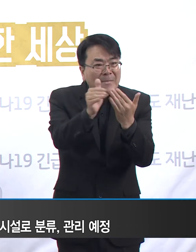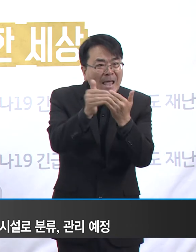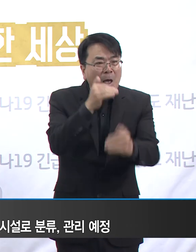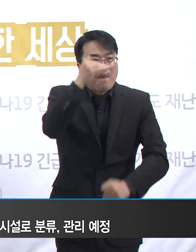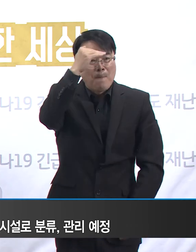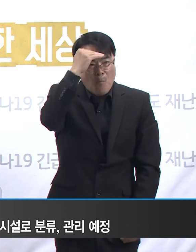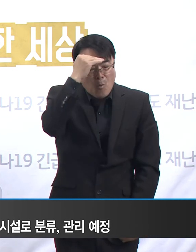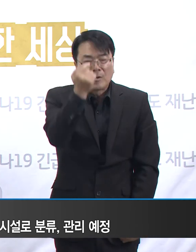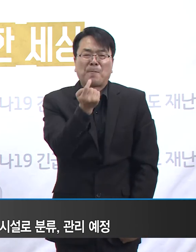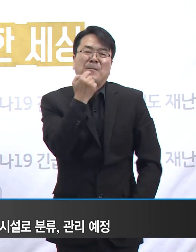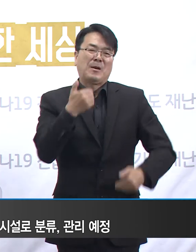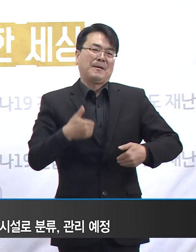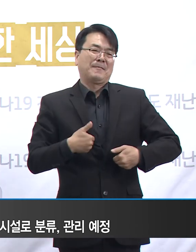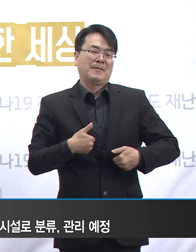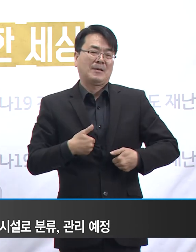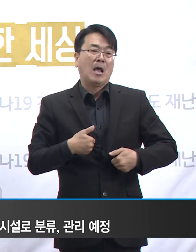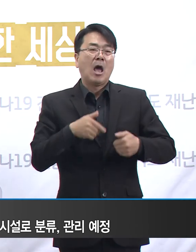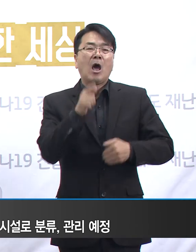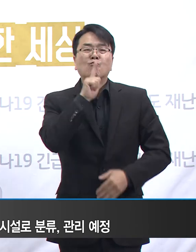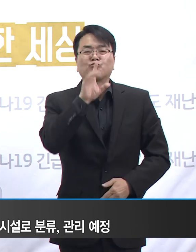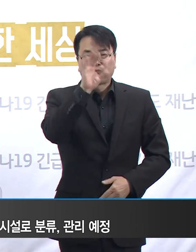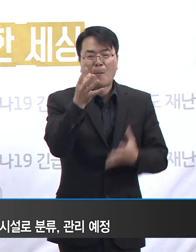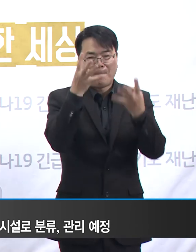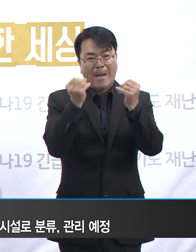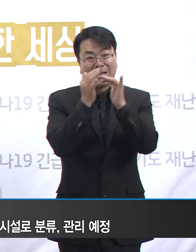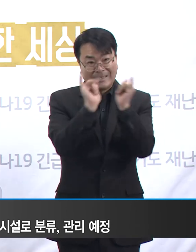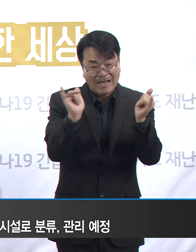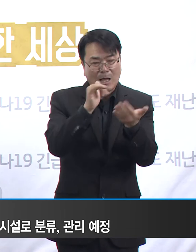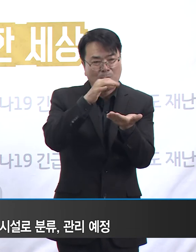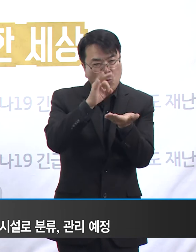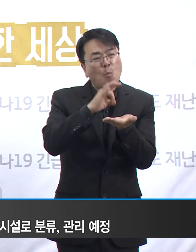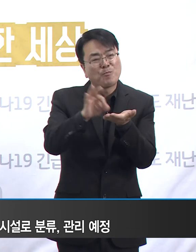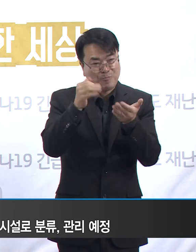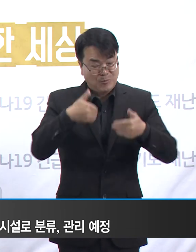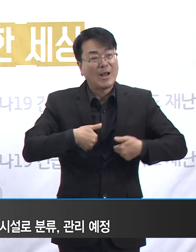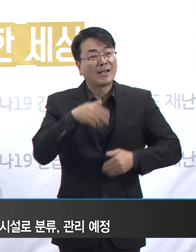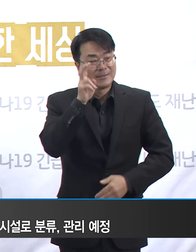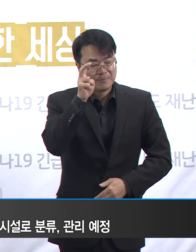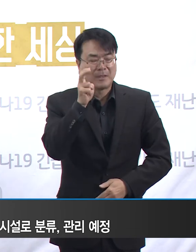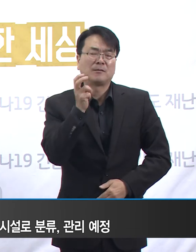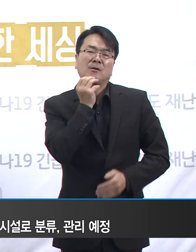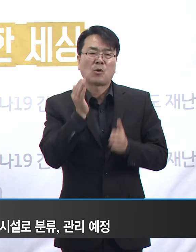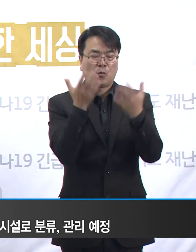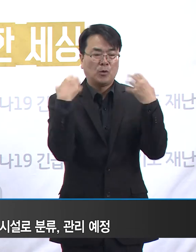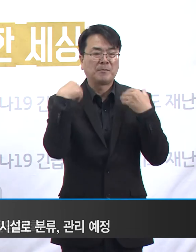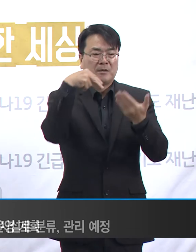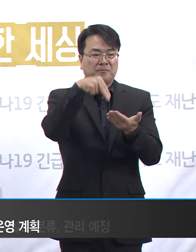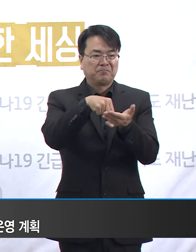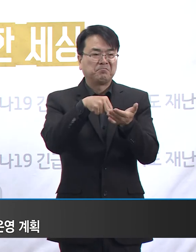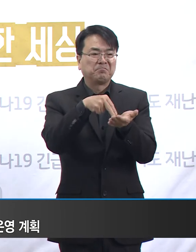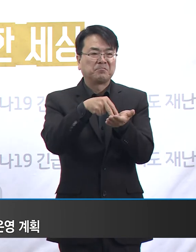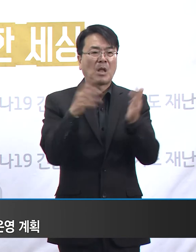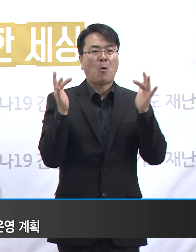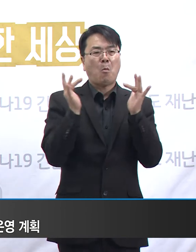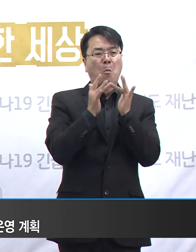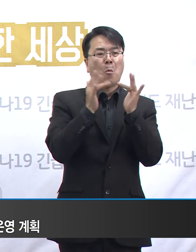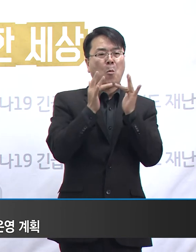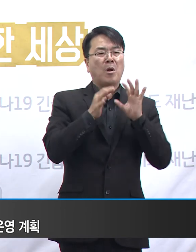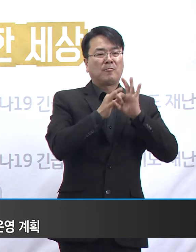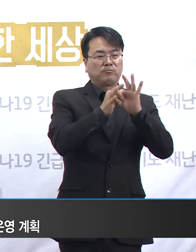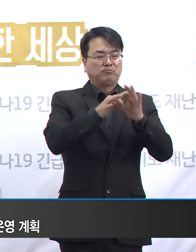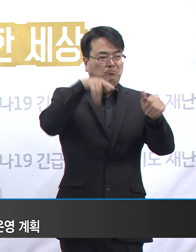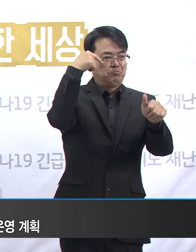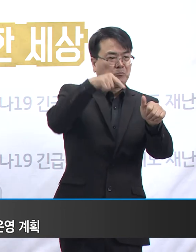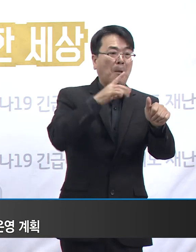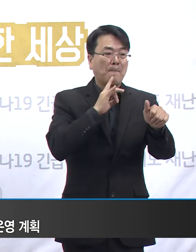그만큼 많은 노력이 투입되어야 하기에 쉽지 않은 일입니다. 도는 기존의 온라인 일변대 교육 방식에서